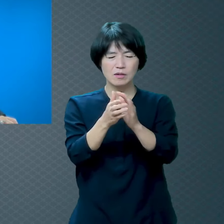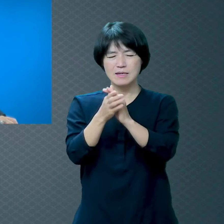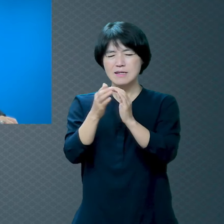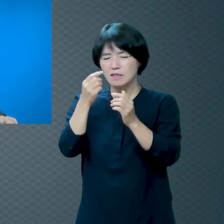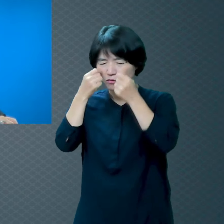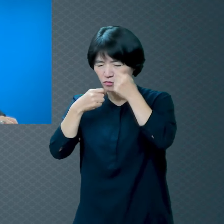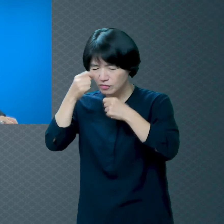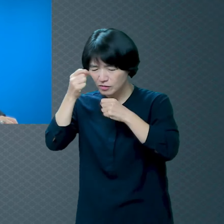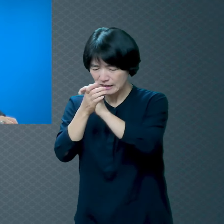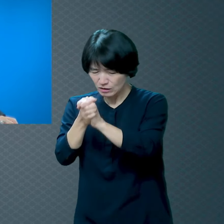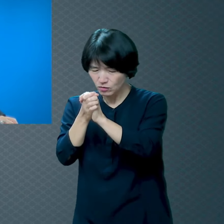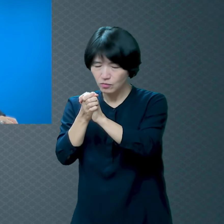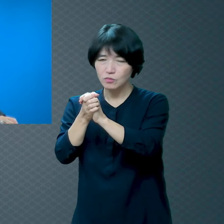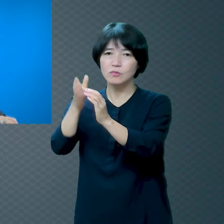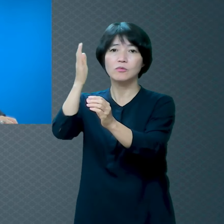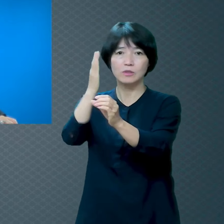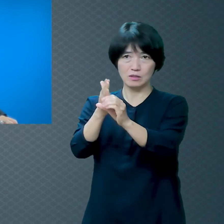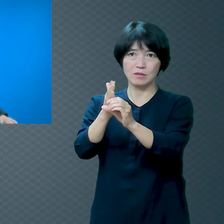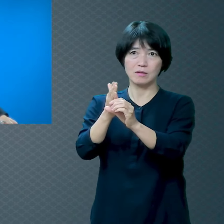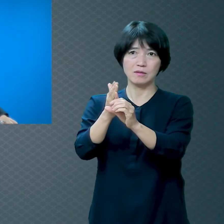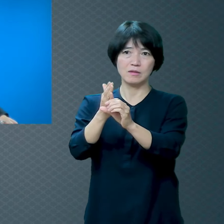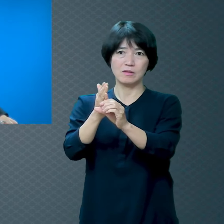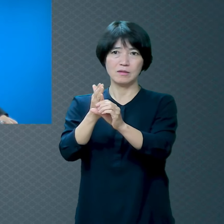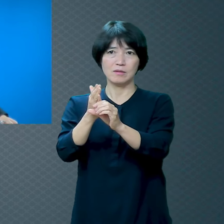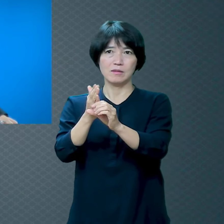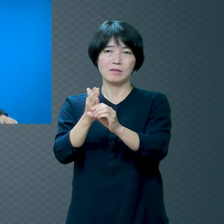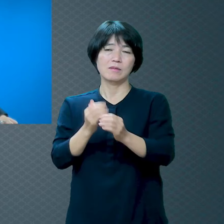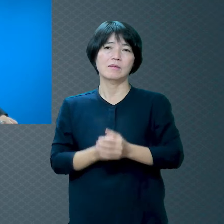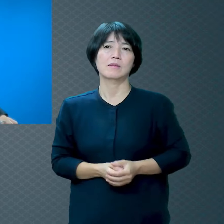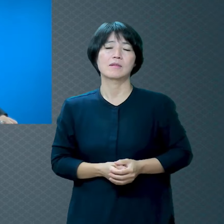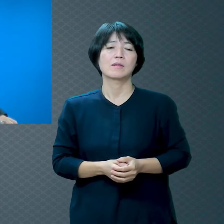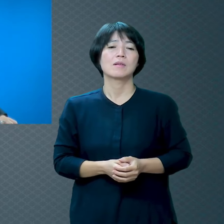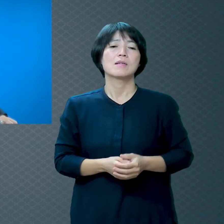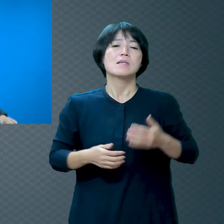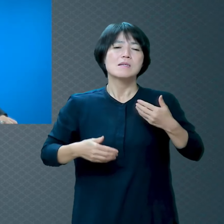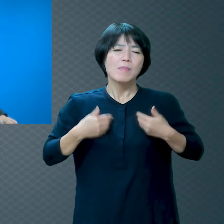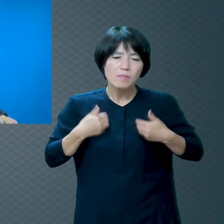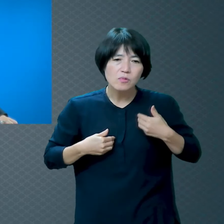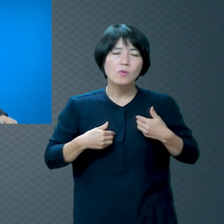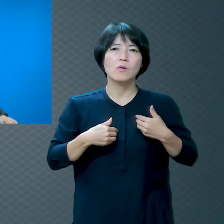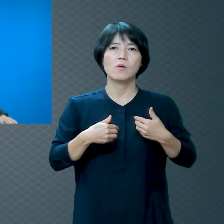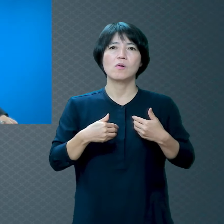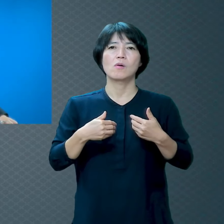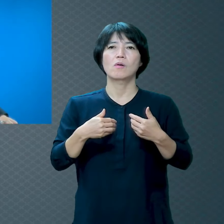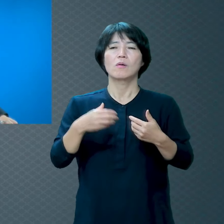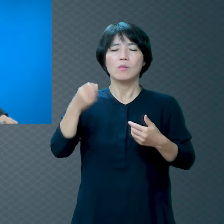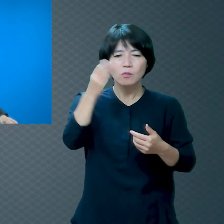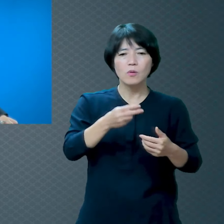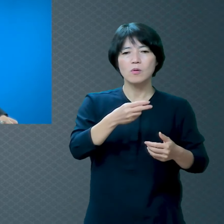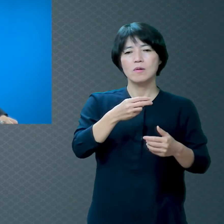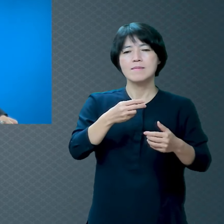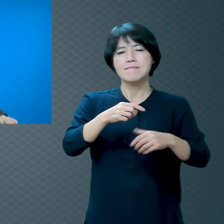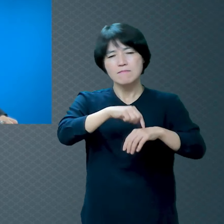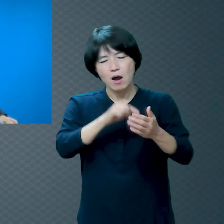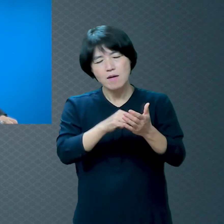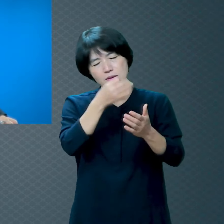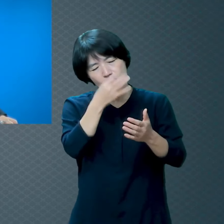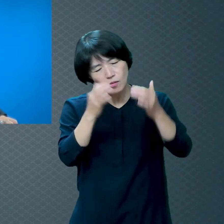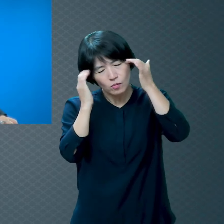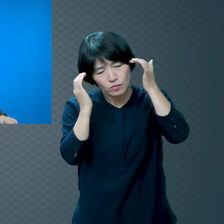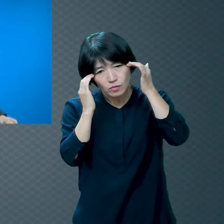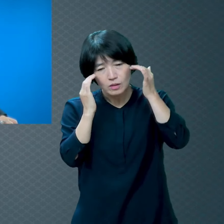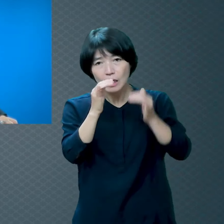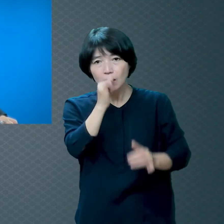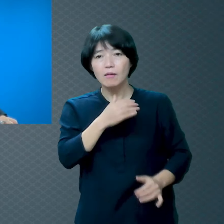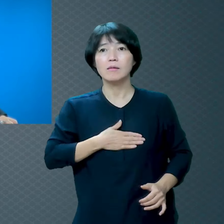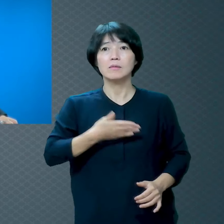힘든 거 알죠? 바쁜 거 알죠? 어려운 거 알죠? 그럼에도 불구하고 왜 그렇게 간절히 기도하겠어요?